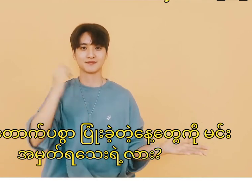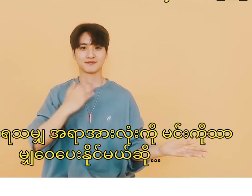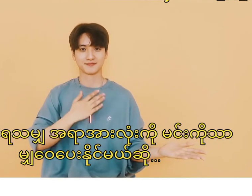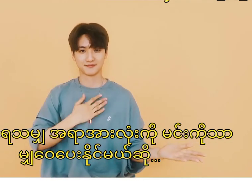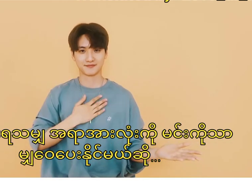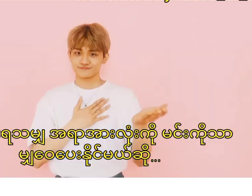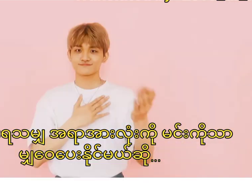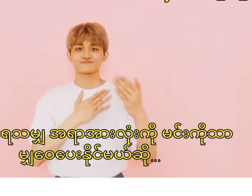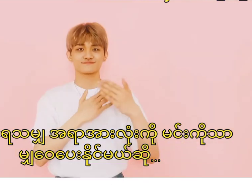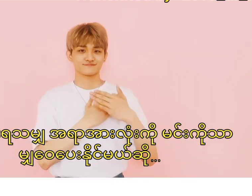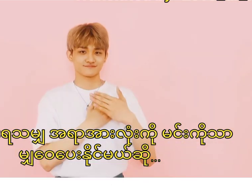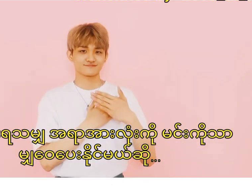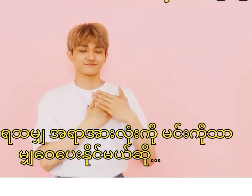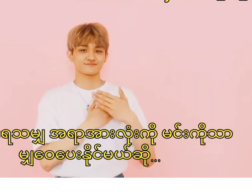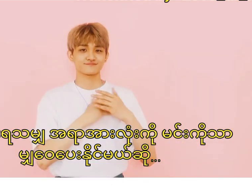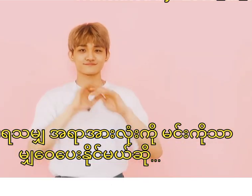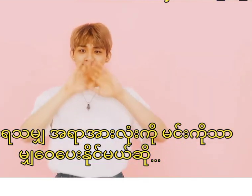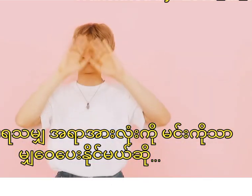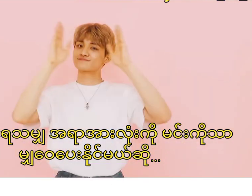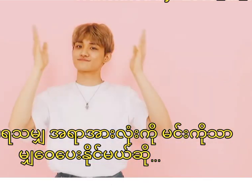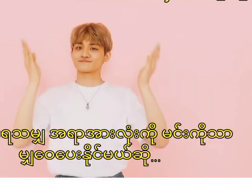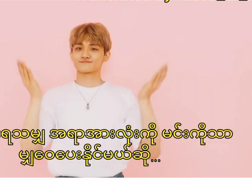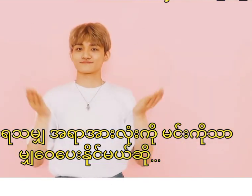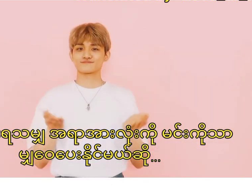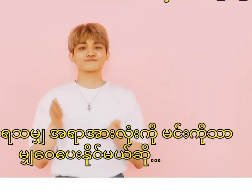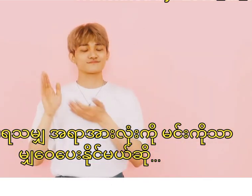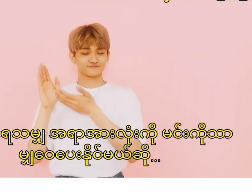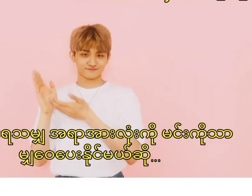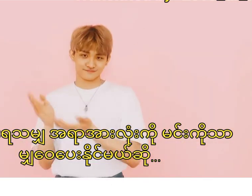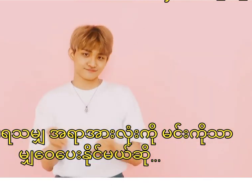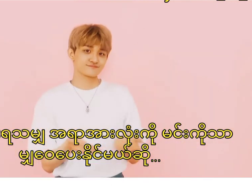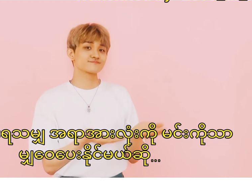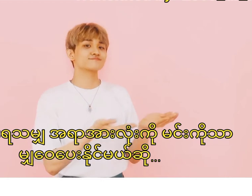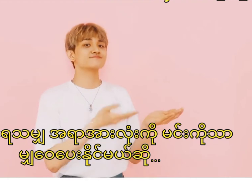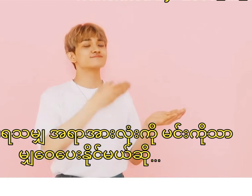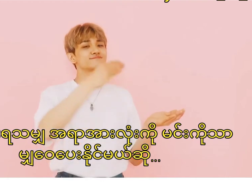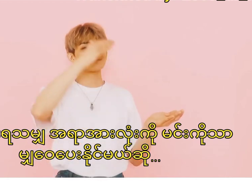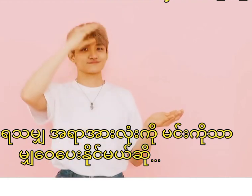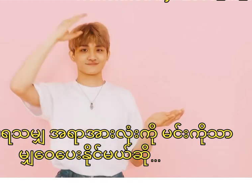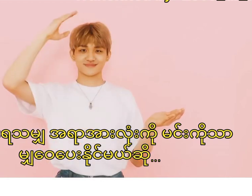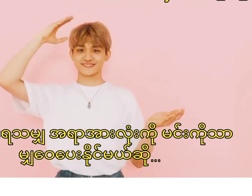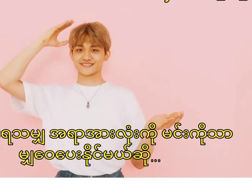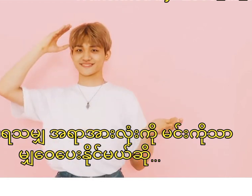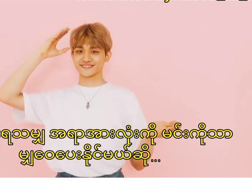내가 느낀 모든 걸 너에게 줄 수 있다면